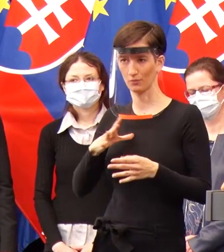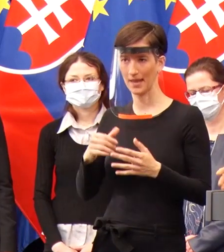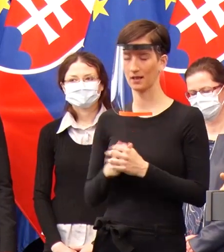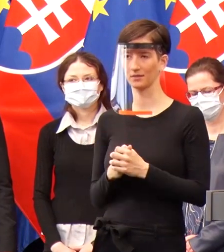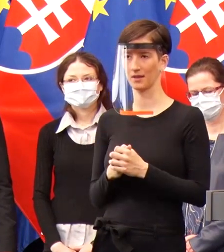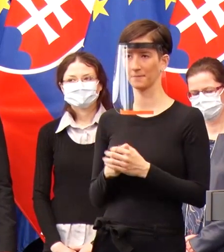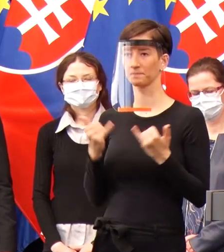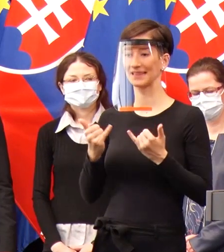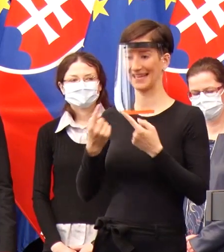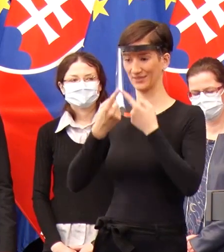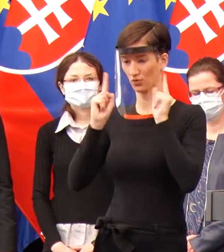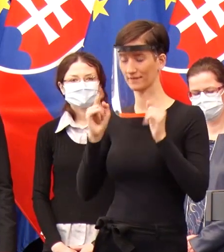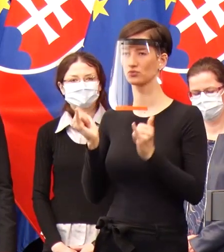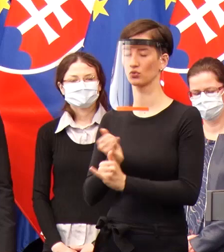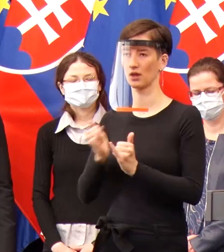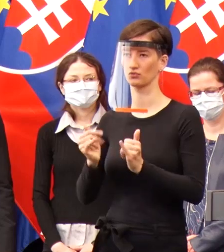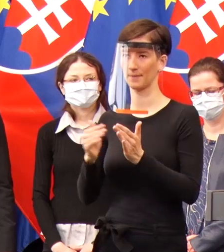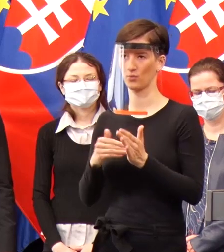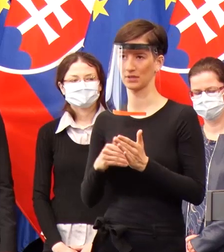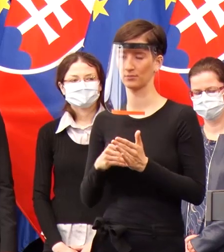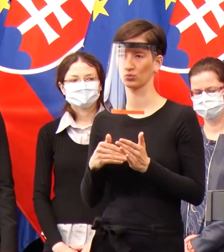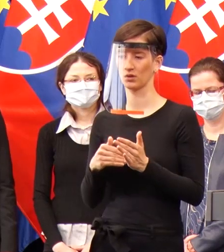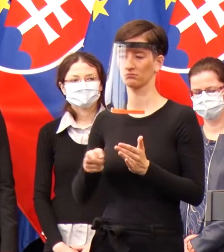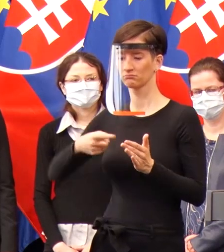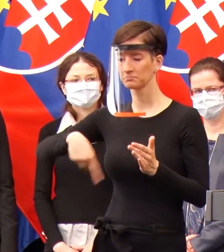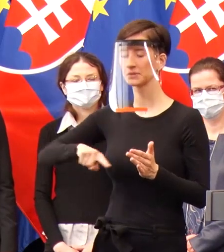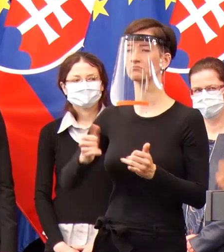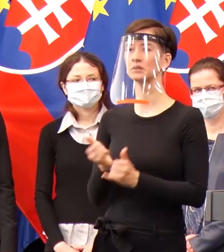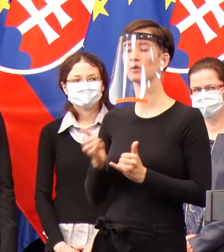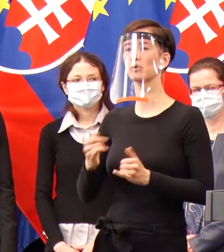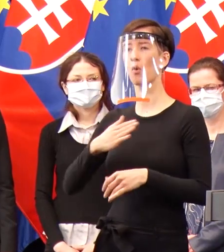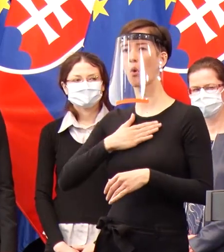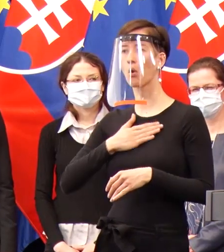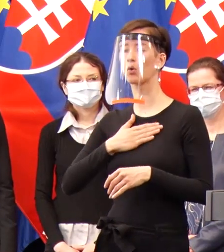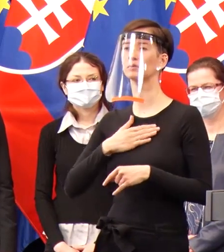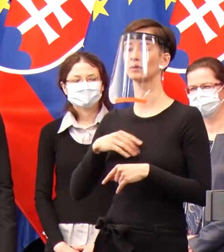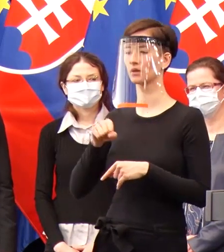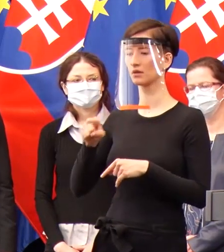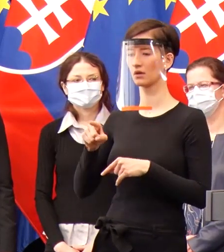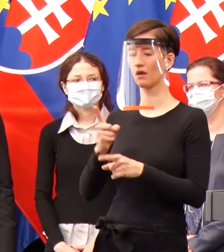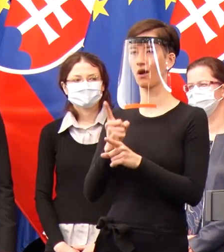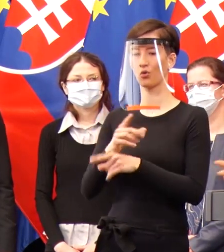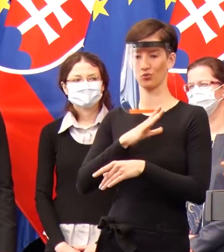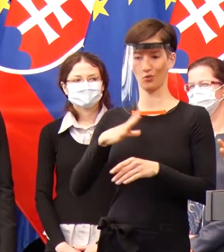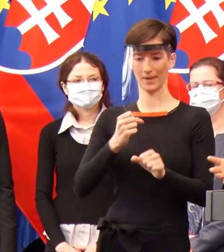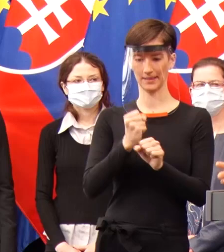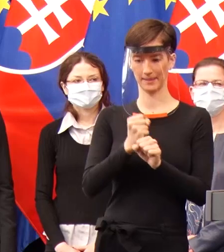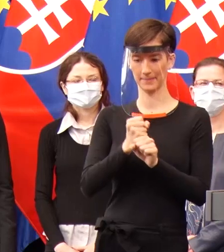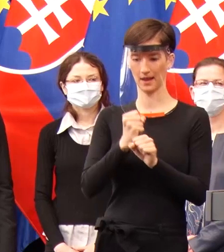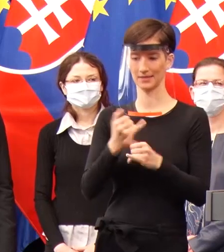teraz v tomto čase naozaj potrebuje a my sme ochotní odísť z nášho výskumu